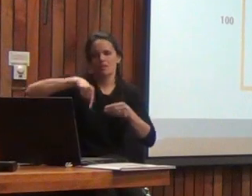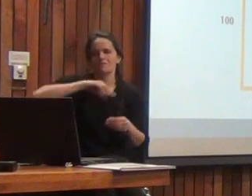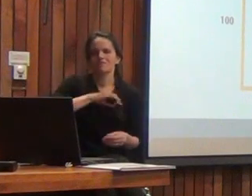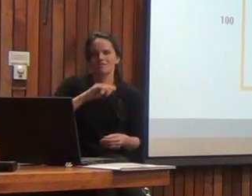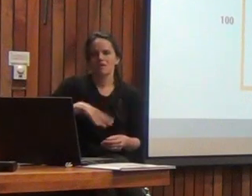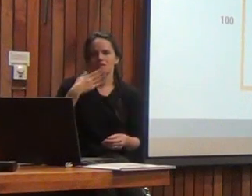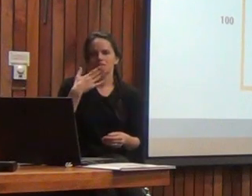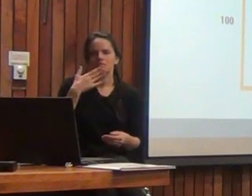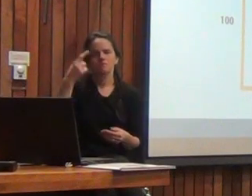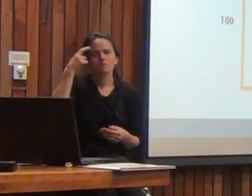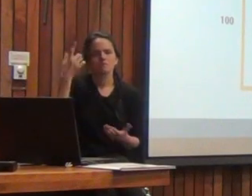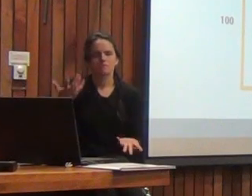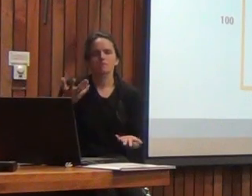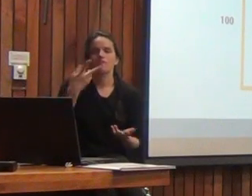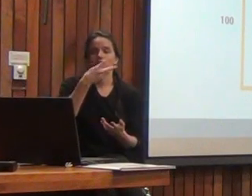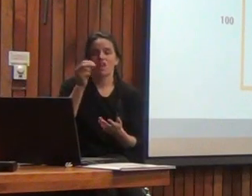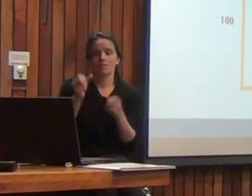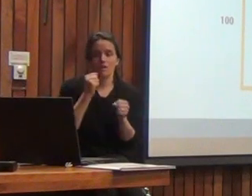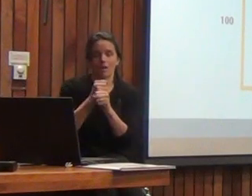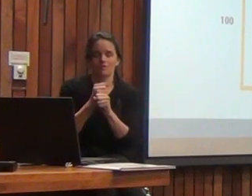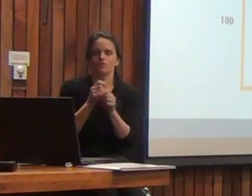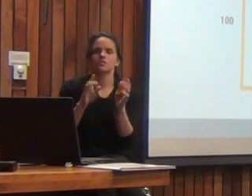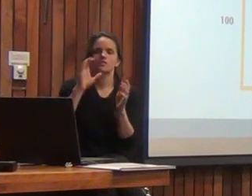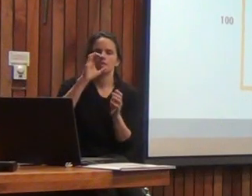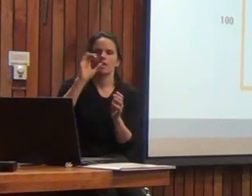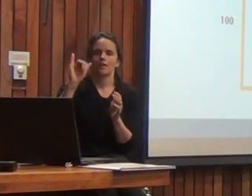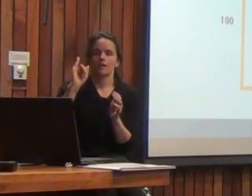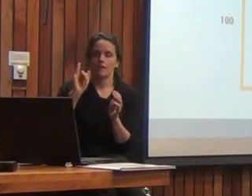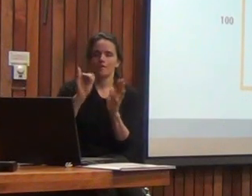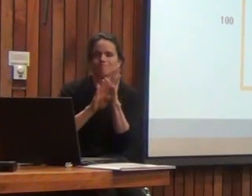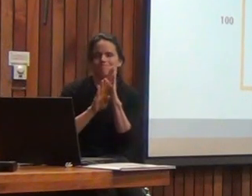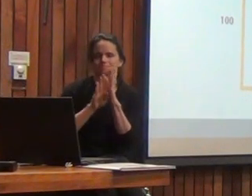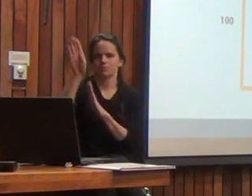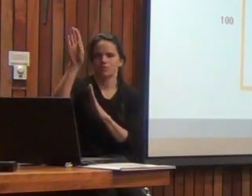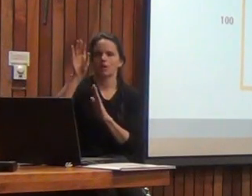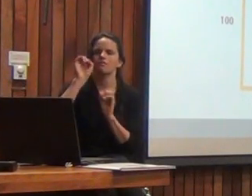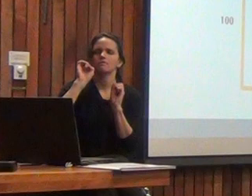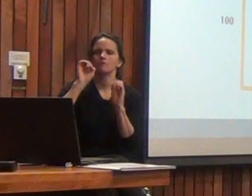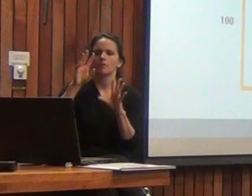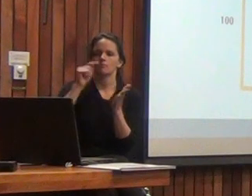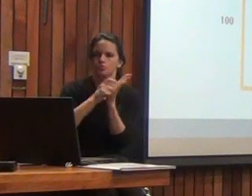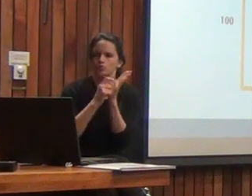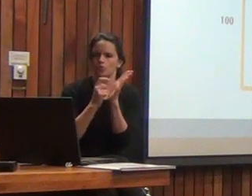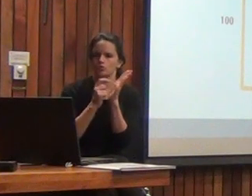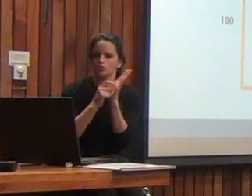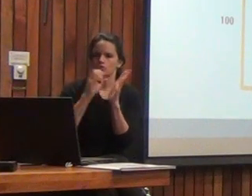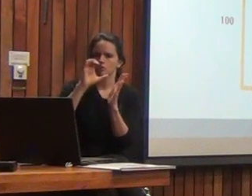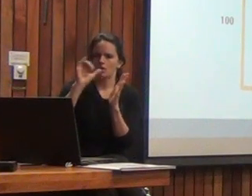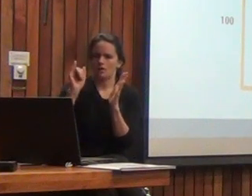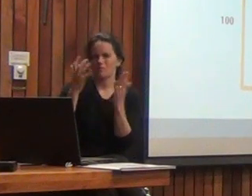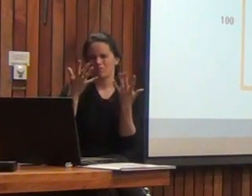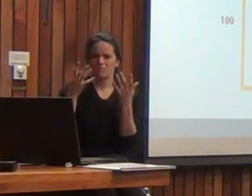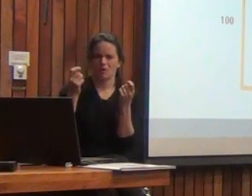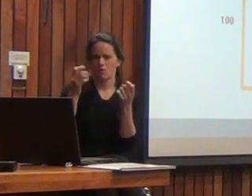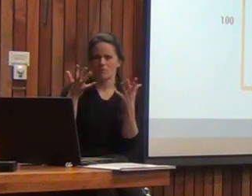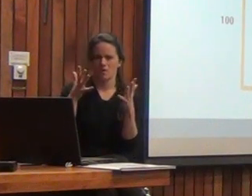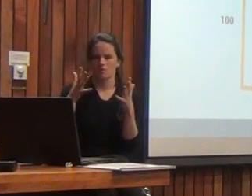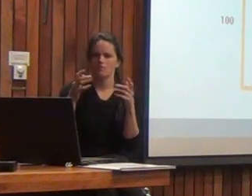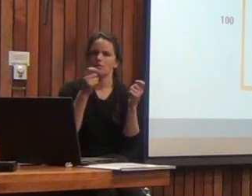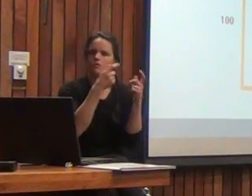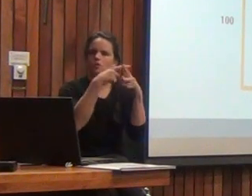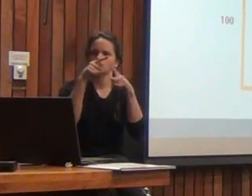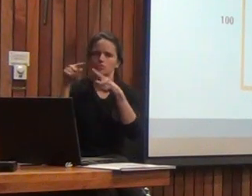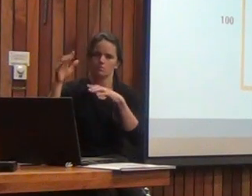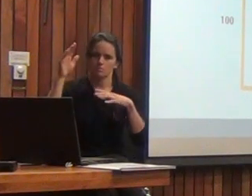los últimos 20 años haya aumentado el CI más o menos en 10 puntos, de CI, ¿ya? Eso es la estimación que nosotros tenemos,